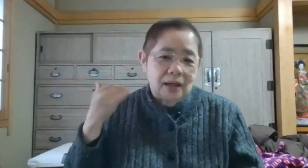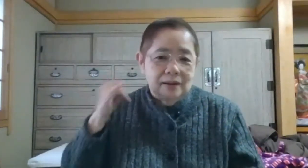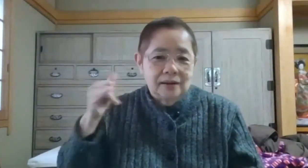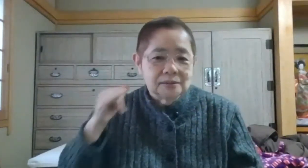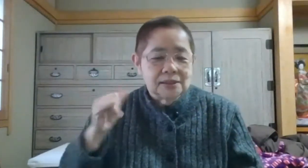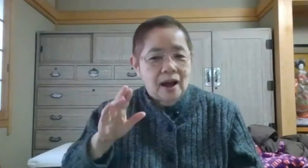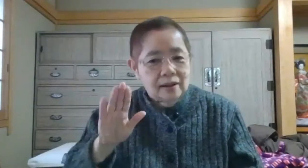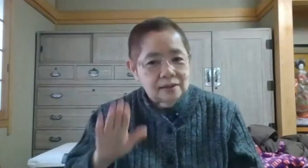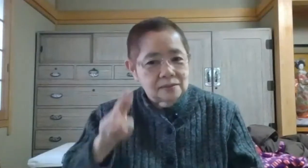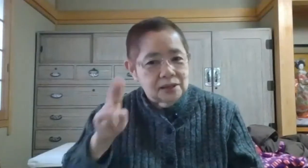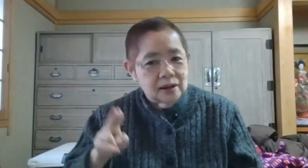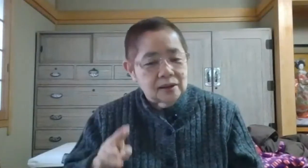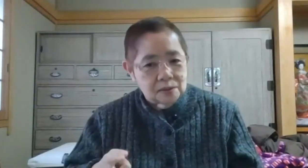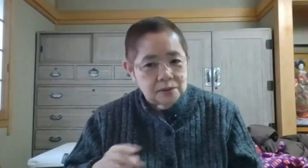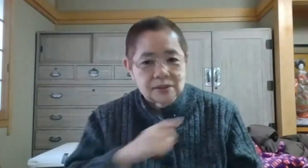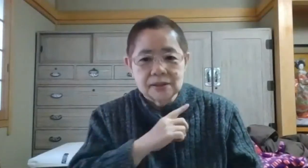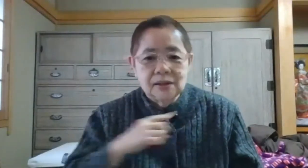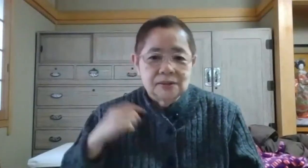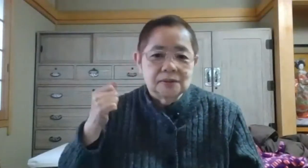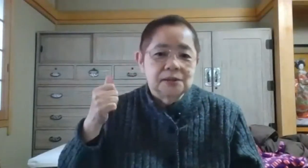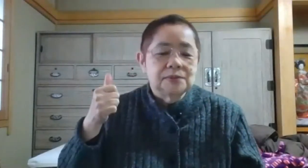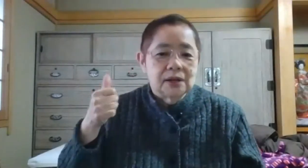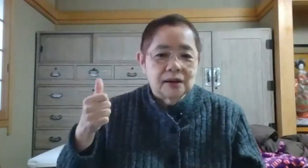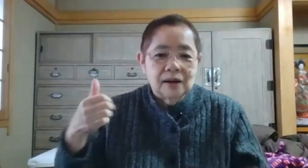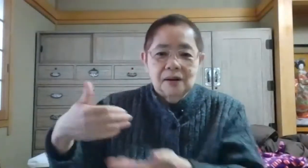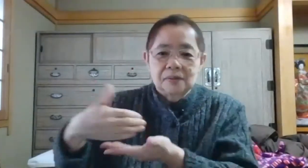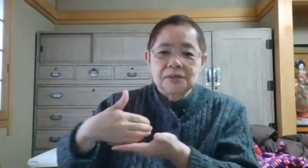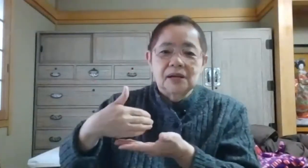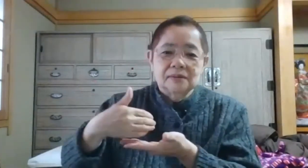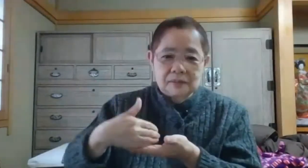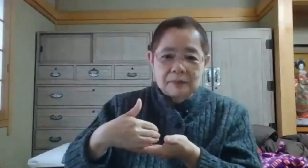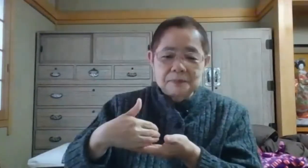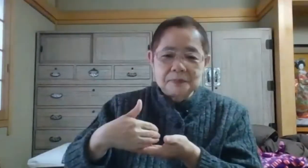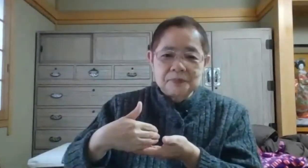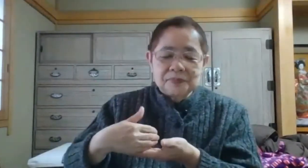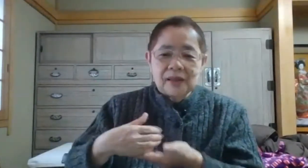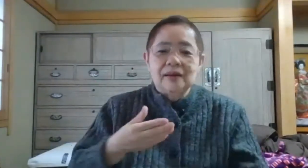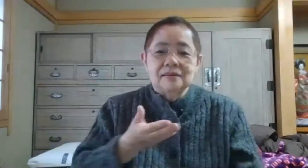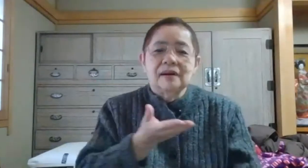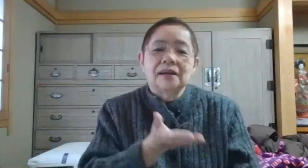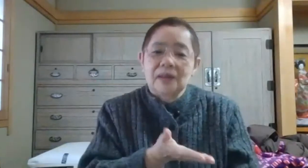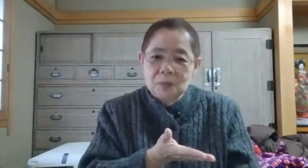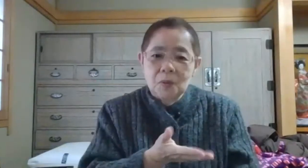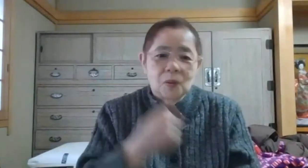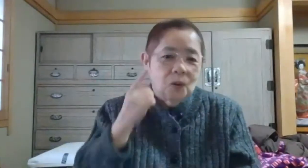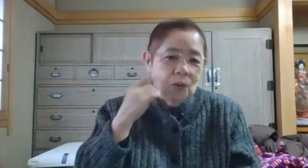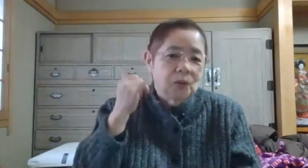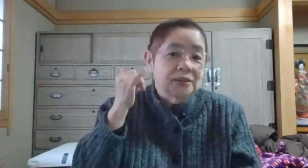連絡してあったんじゃないかと思いますその神父さんがおっしゃるにはえーとあなたのご両親